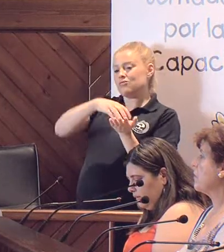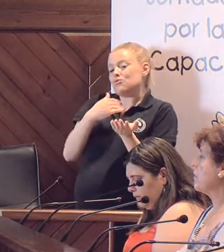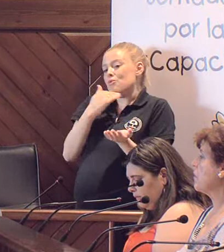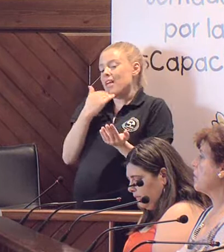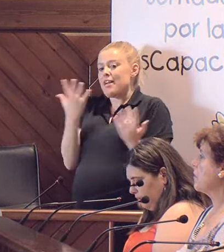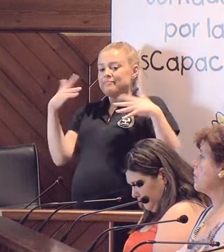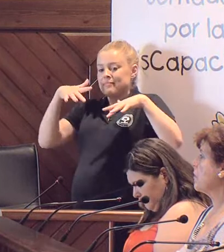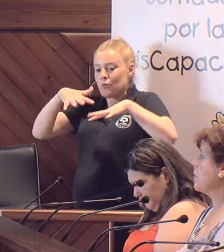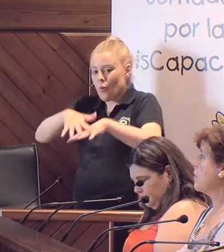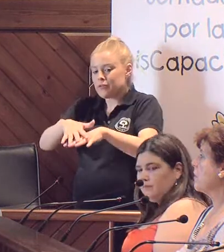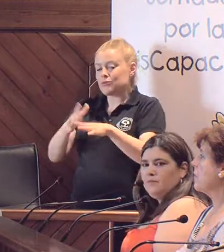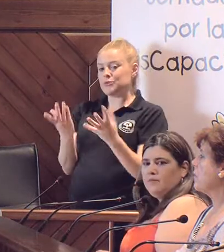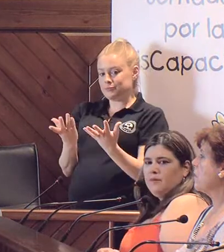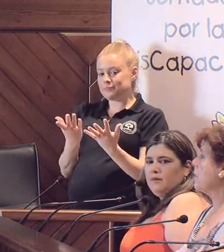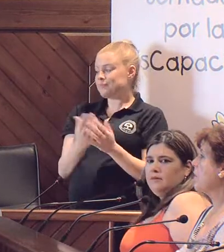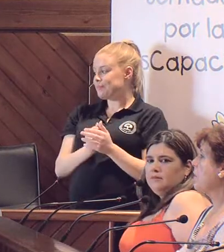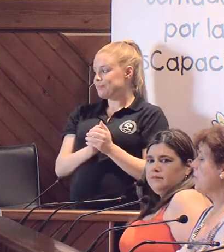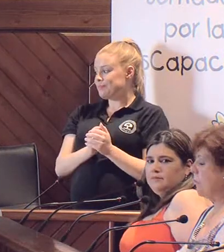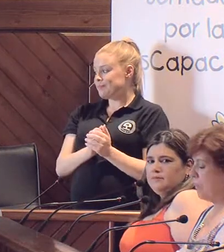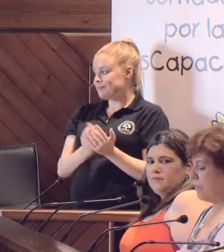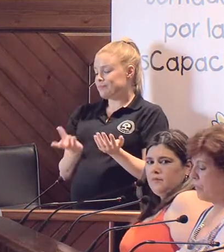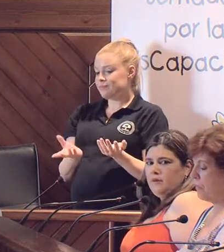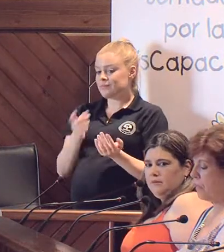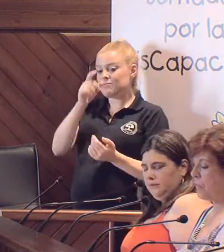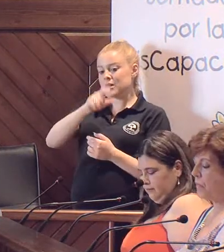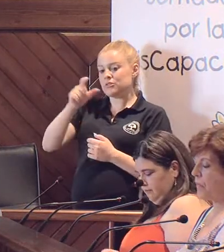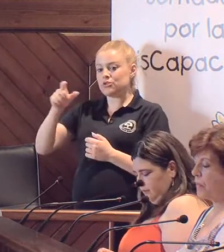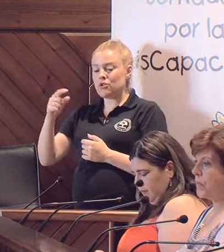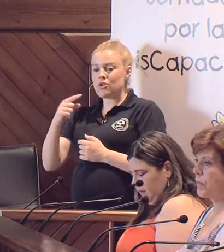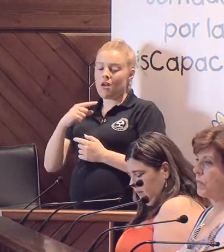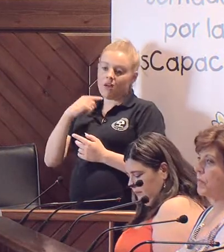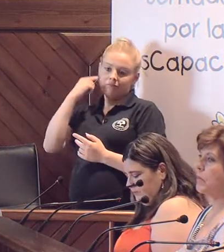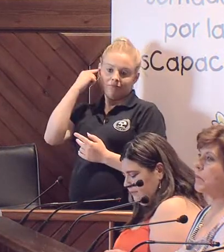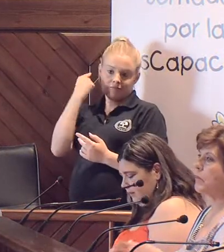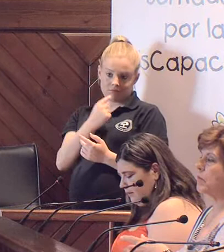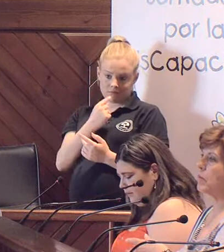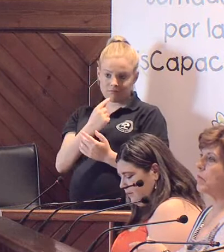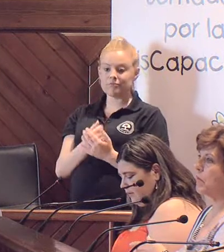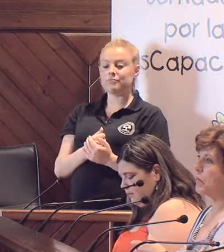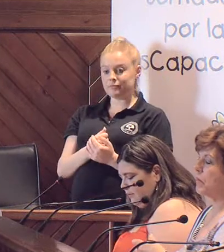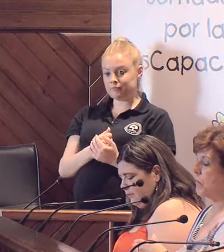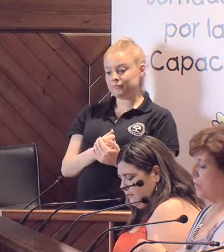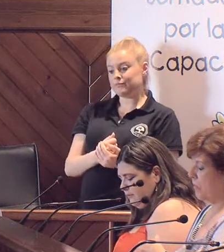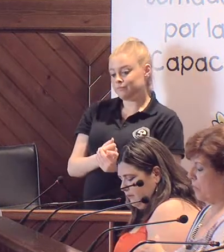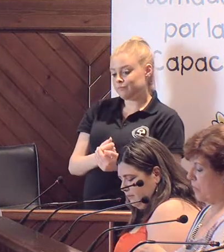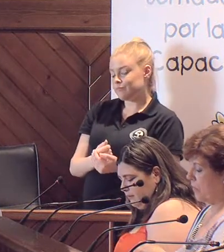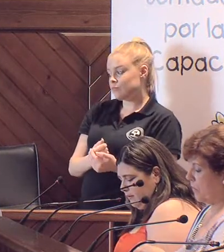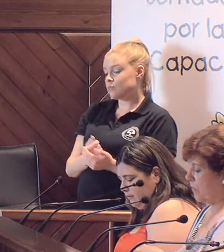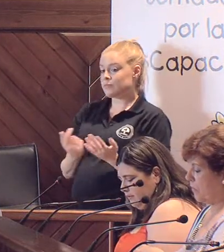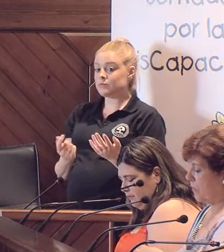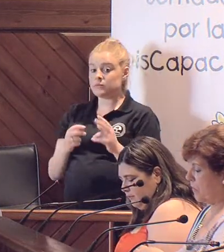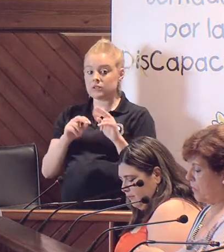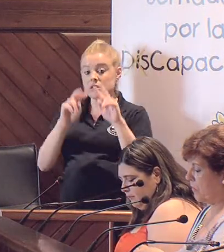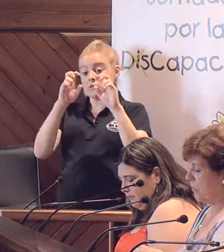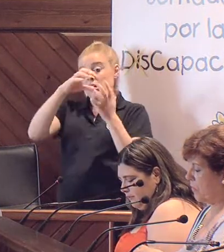encuentro y de referencia a personas con discapacidad auditiva. El tema de